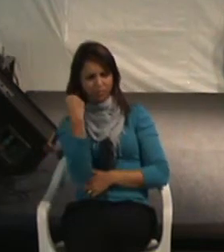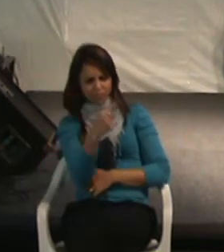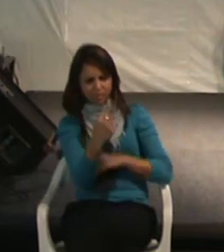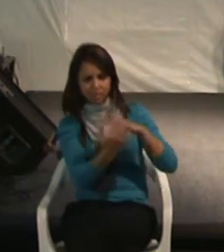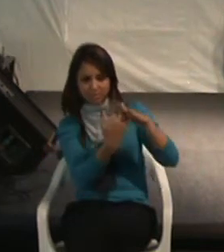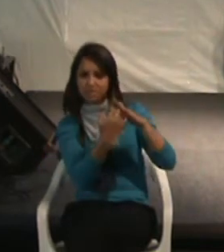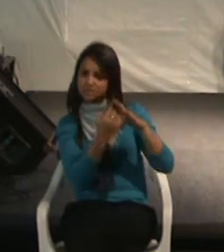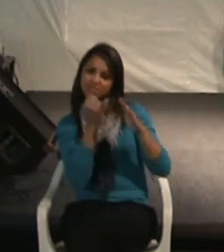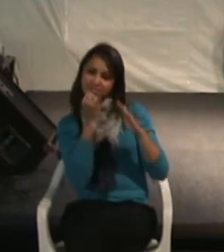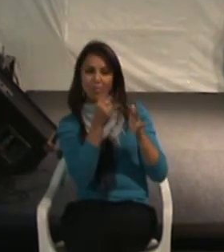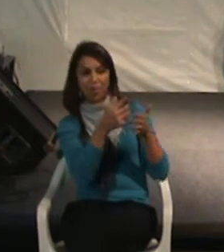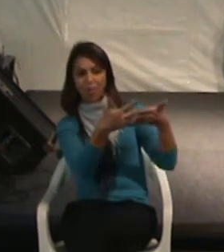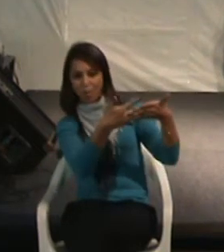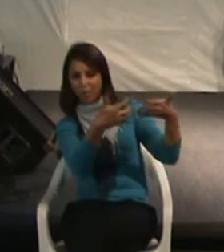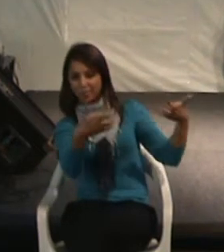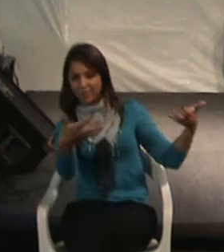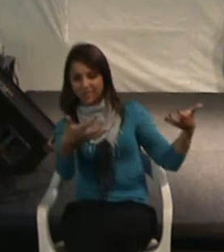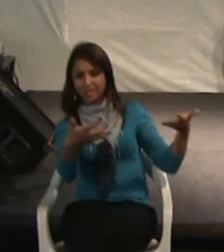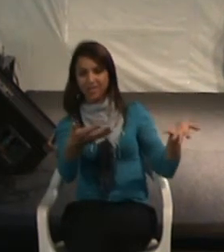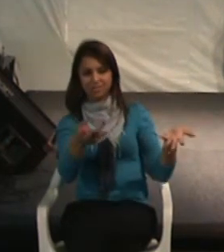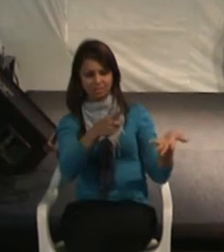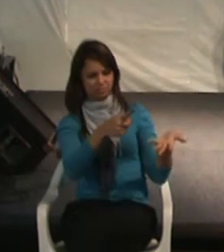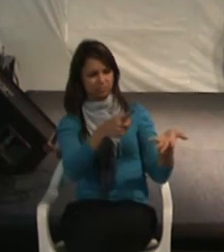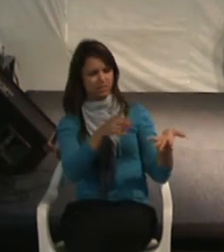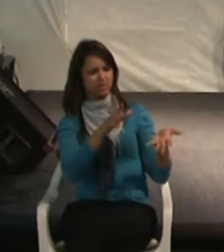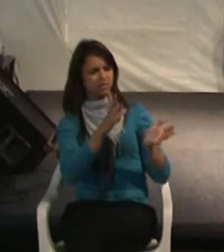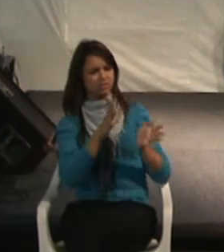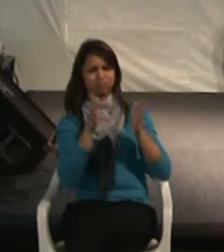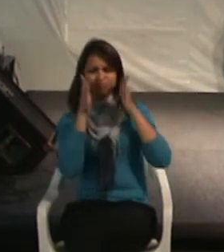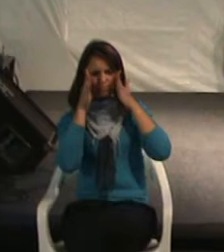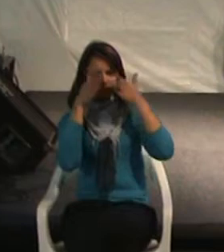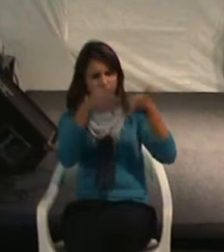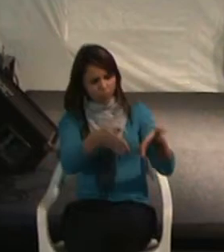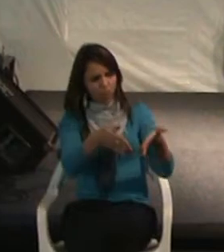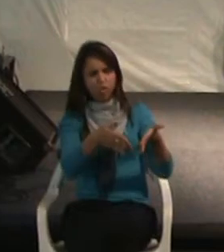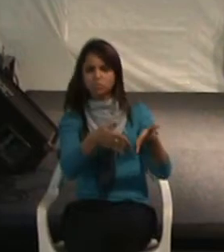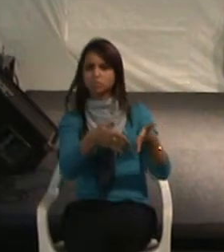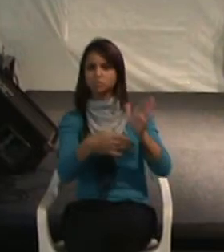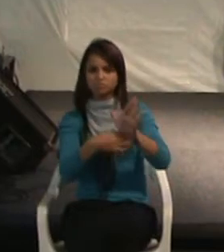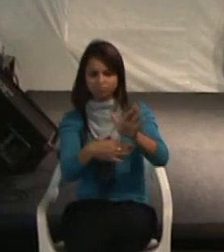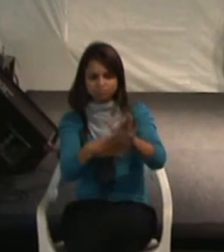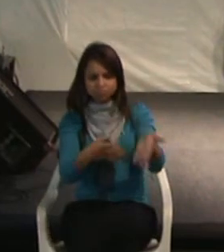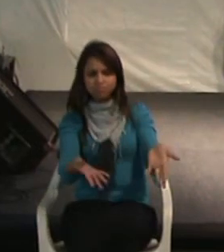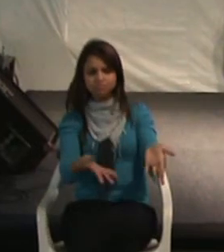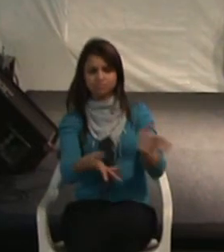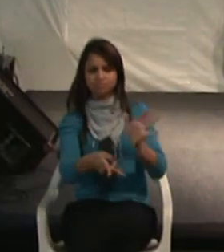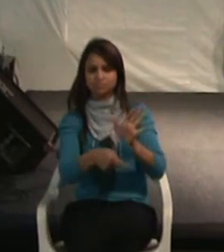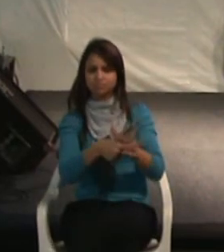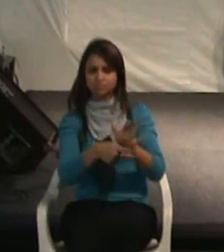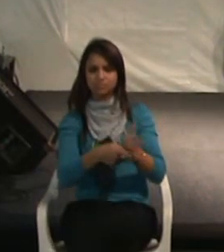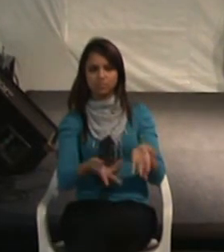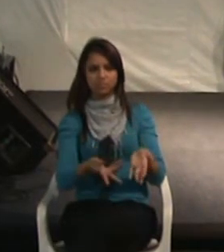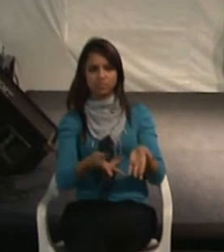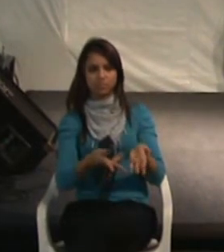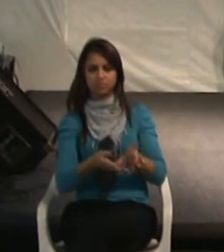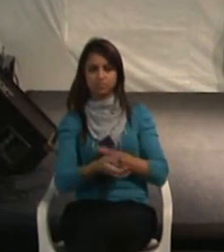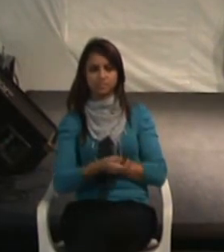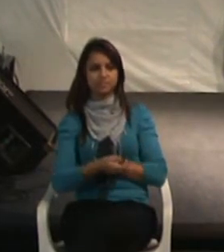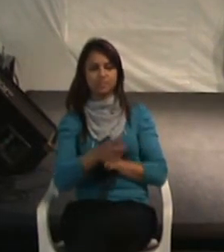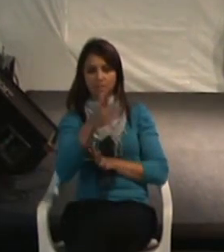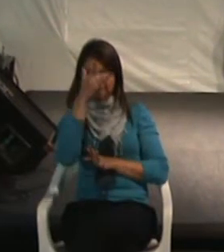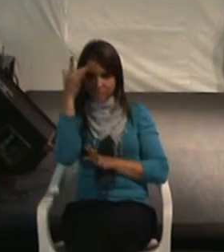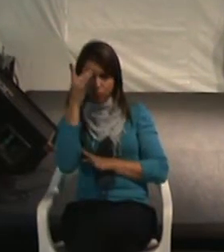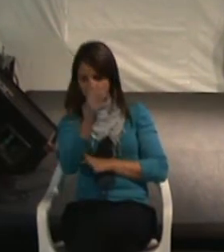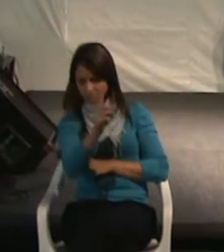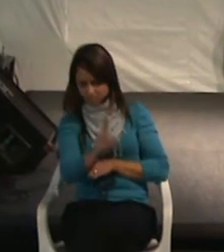Coppel, extremamente voltada para o atendimento das questões da